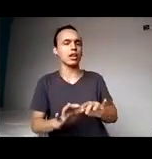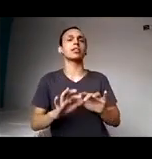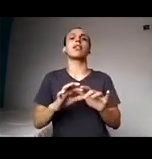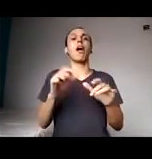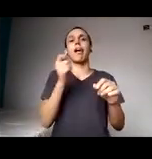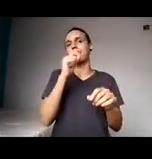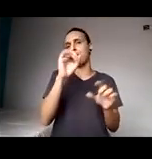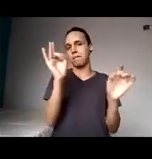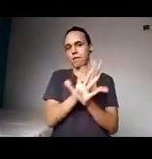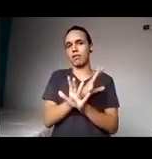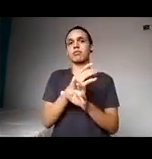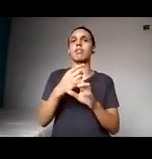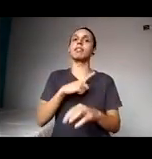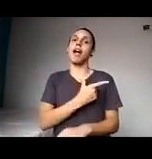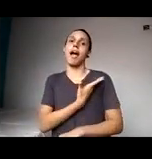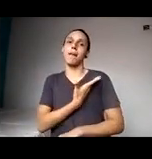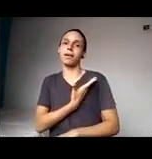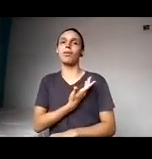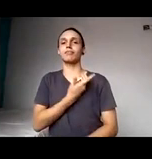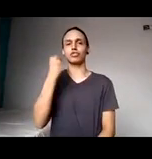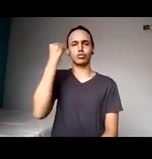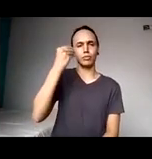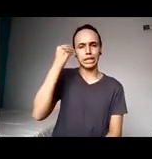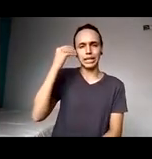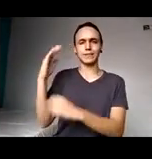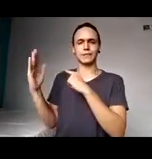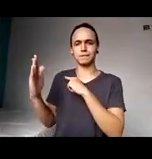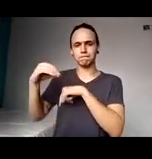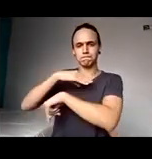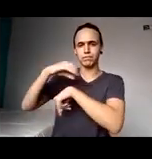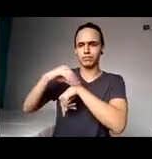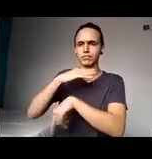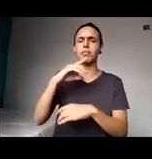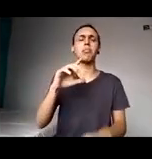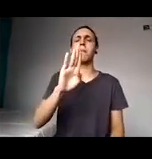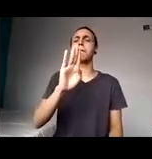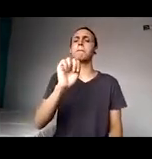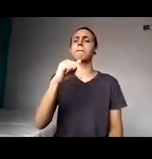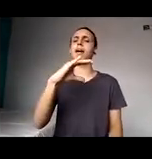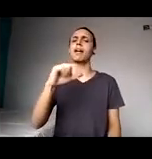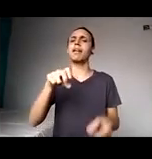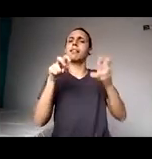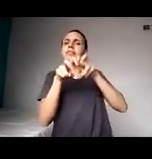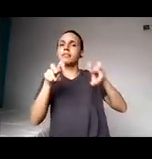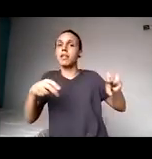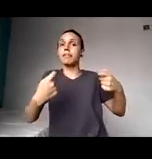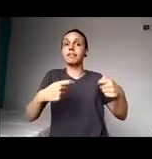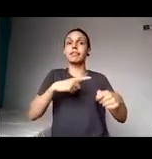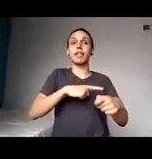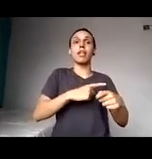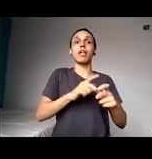de outros colegas, que essa banca tem que ser uma banca interdisciplinar com diferentes